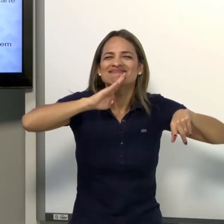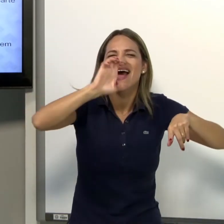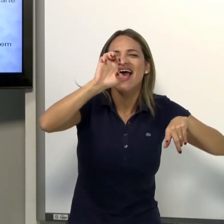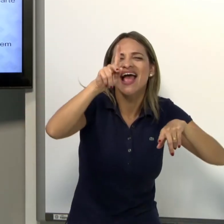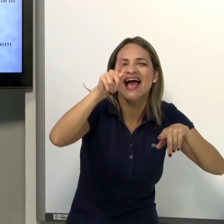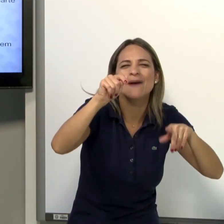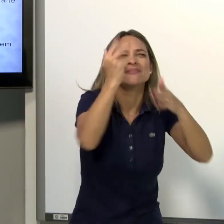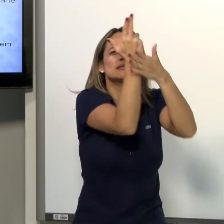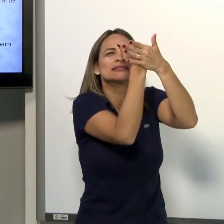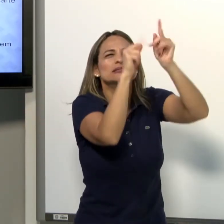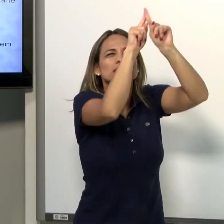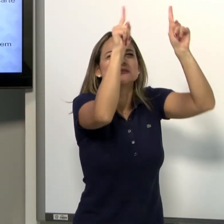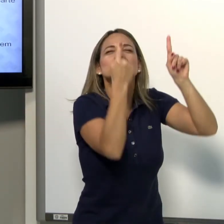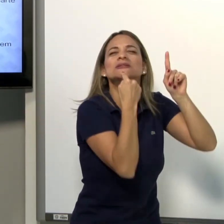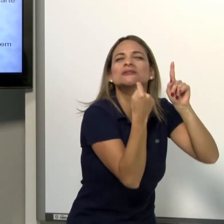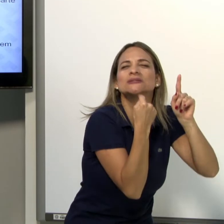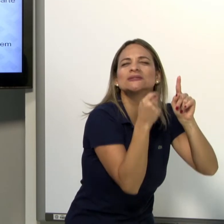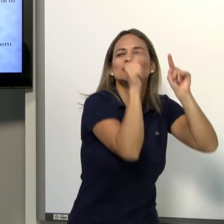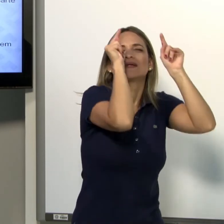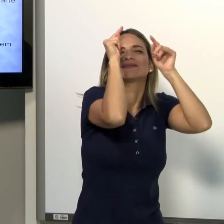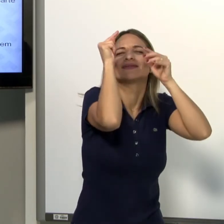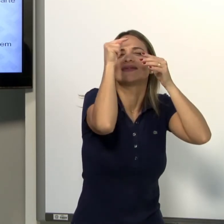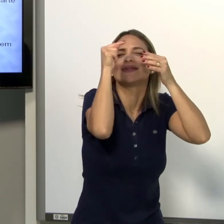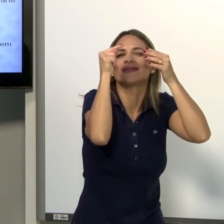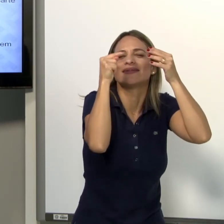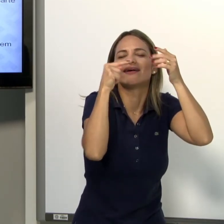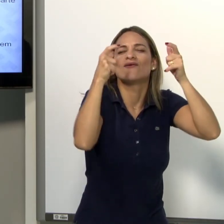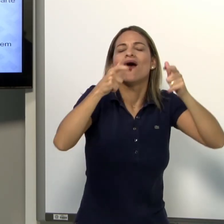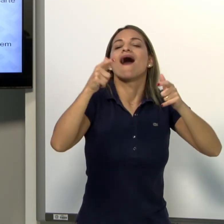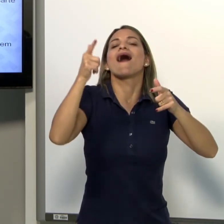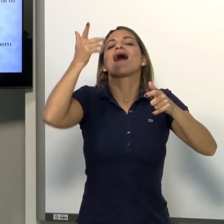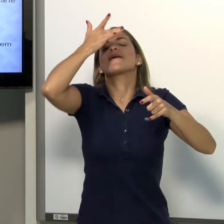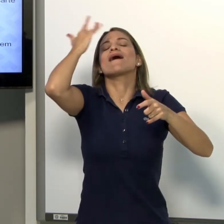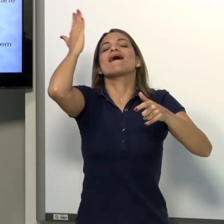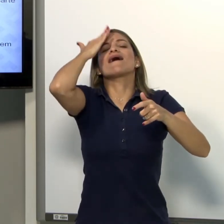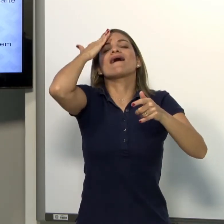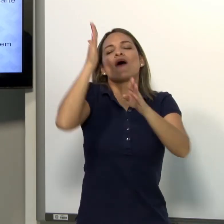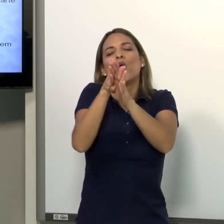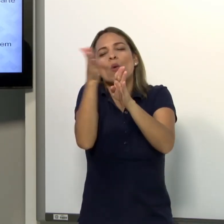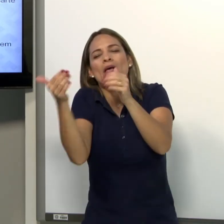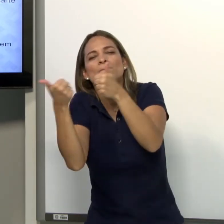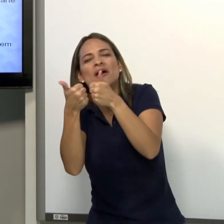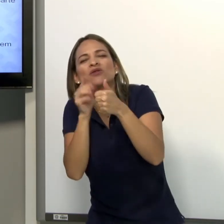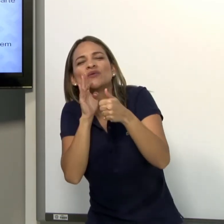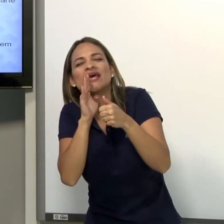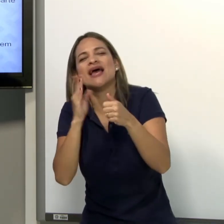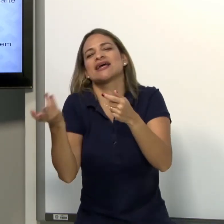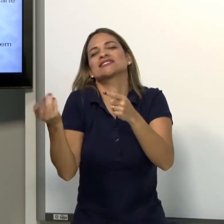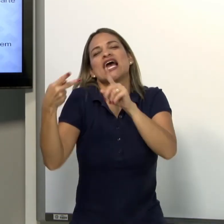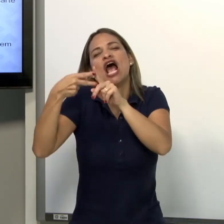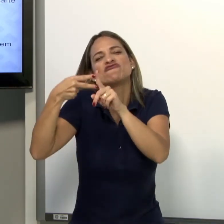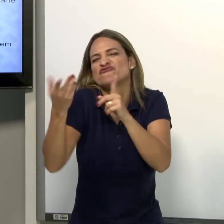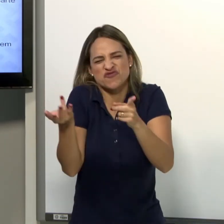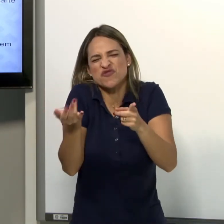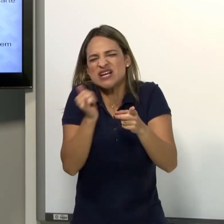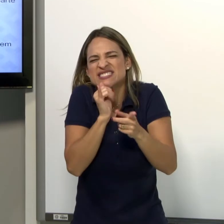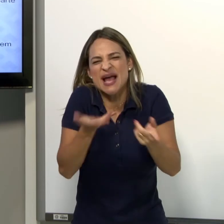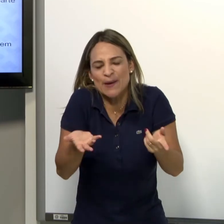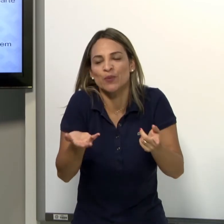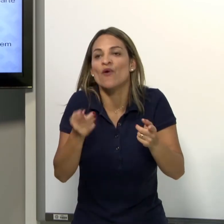que é do lado do supermercado, EIPA, tem um desenho vermelho, a fachada é assim, assim, assim, explico. Então, fica fácil de entender.